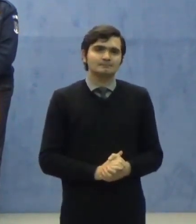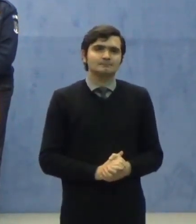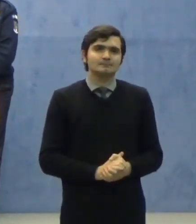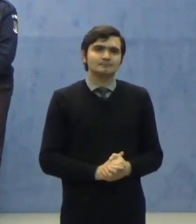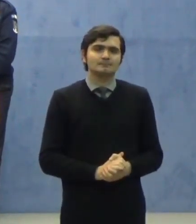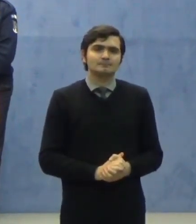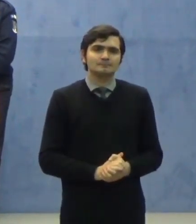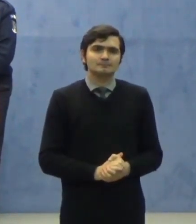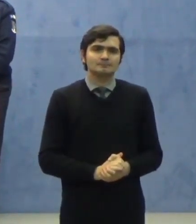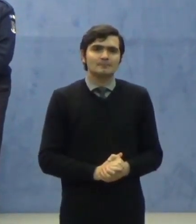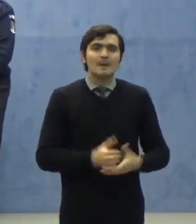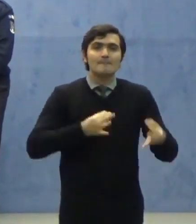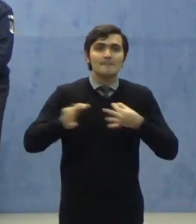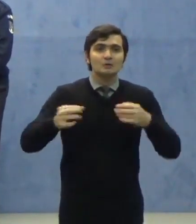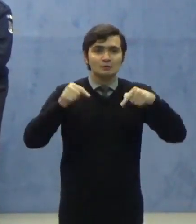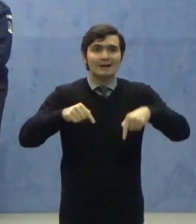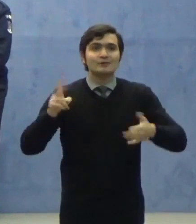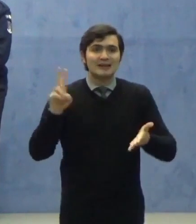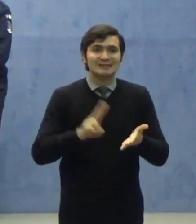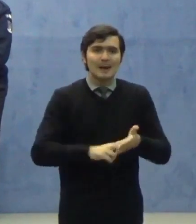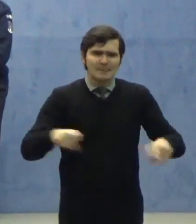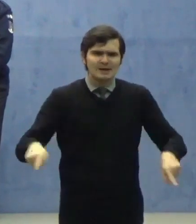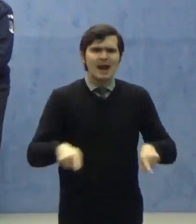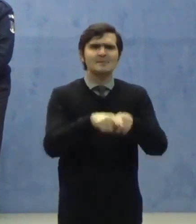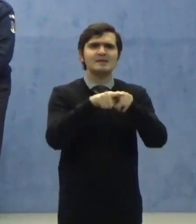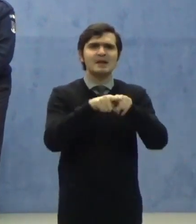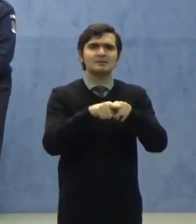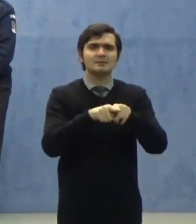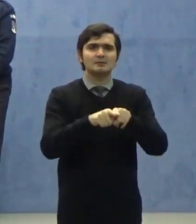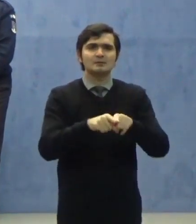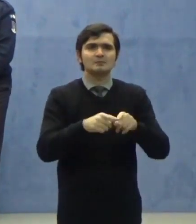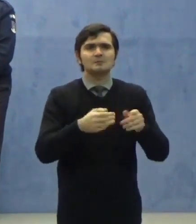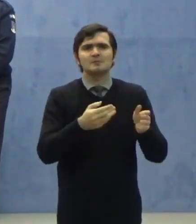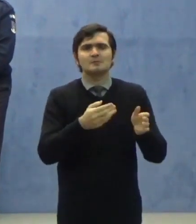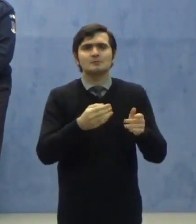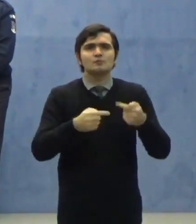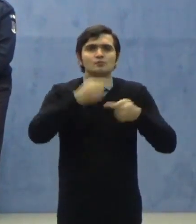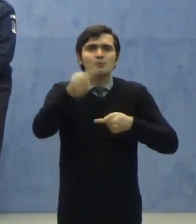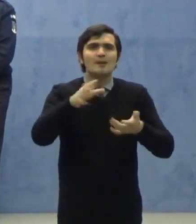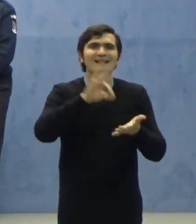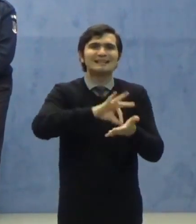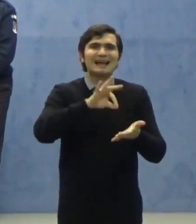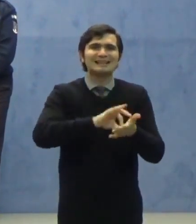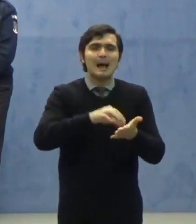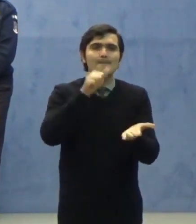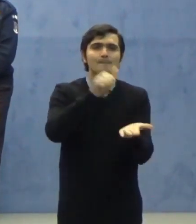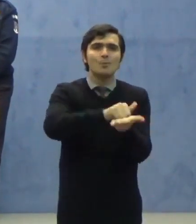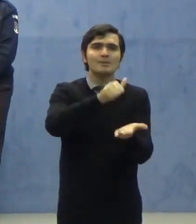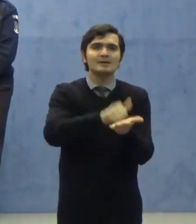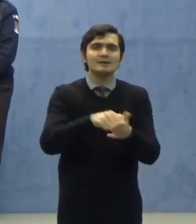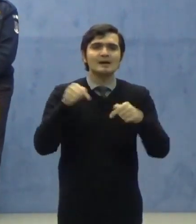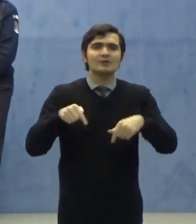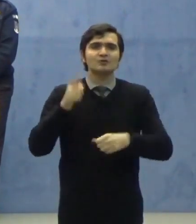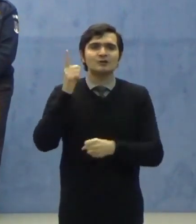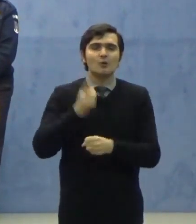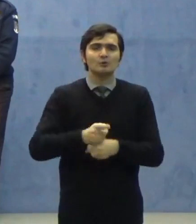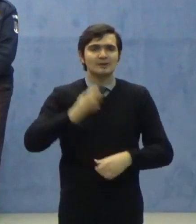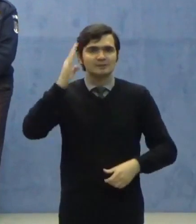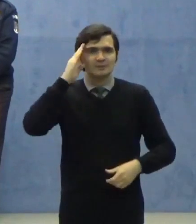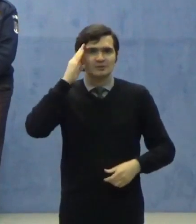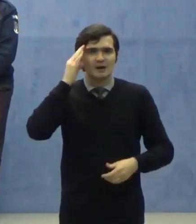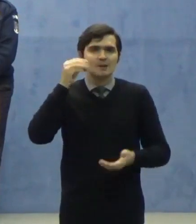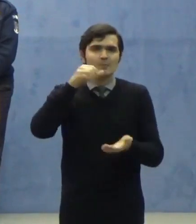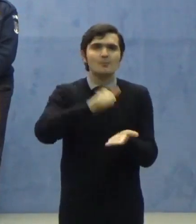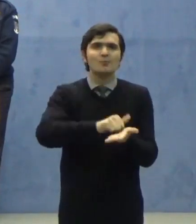Măsurile se aplică imediat cu data publicării prezentei ordonanțe militare în